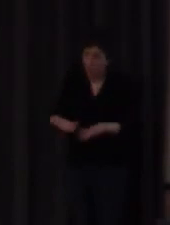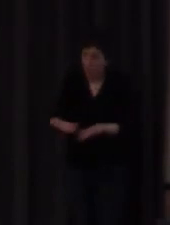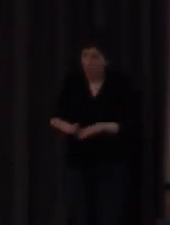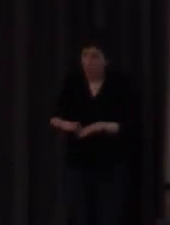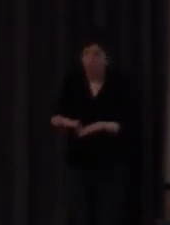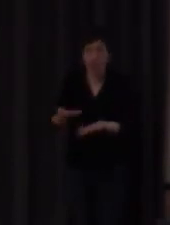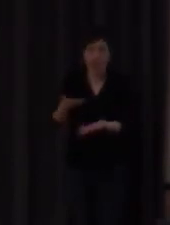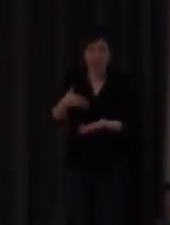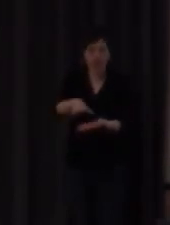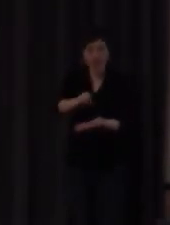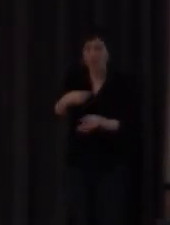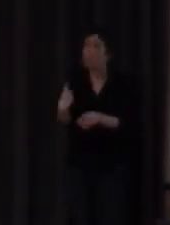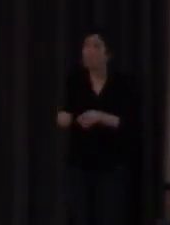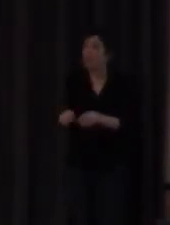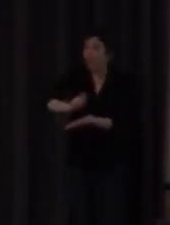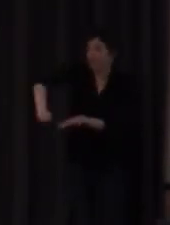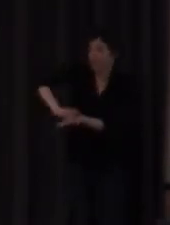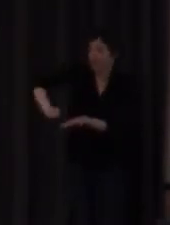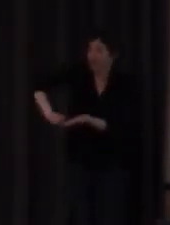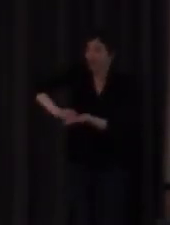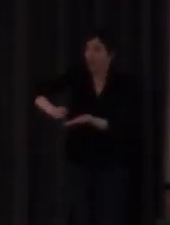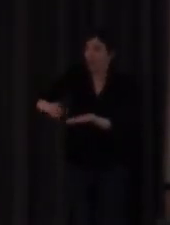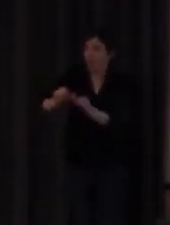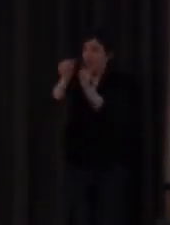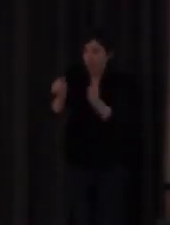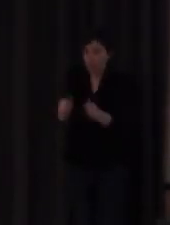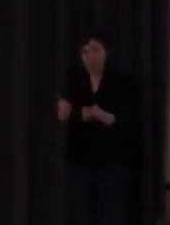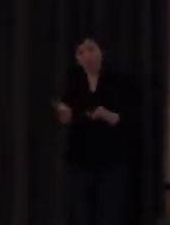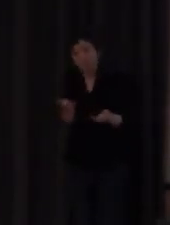por qué se escribe así de hecho